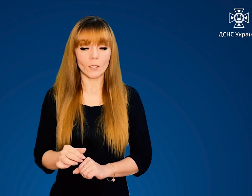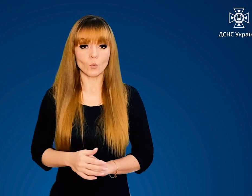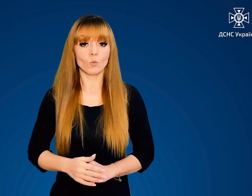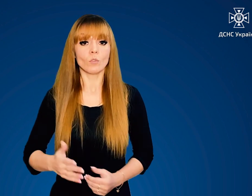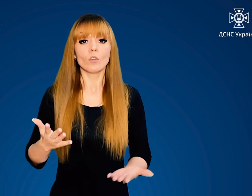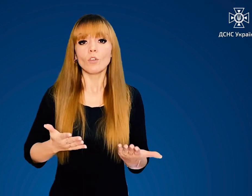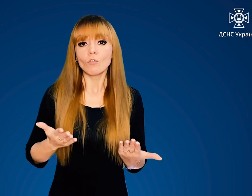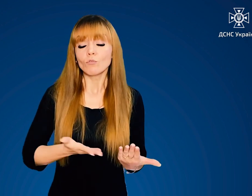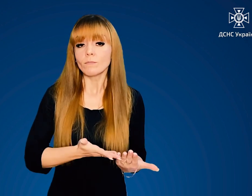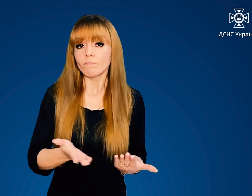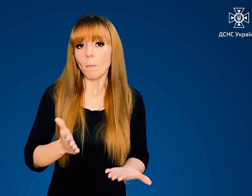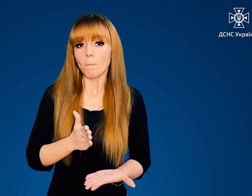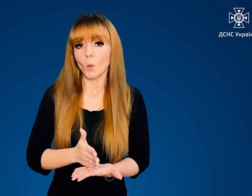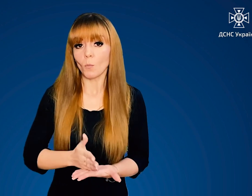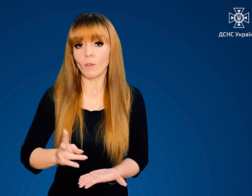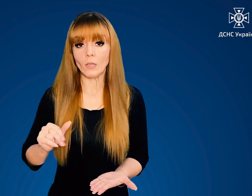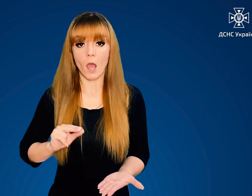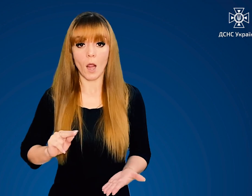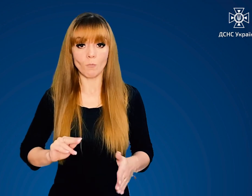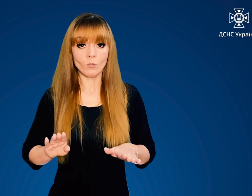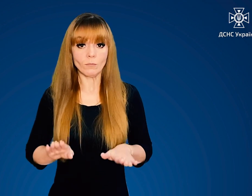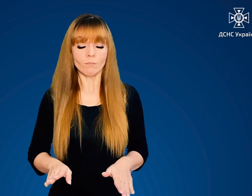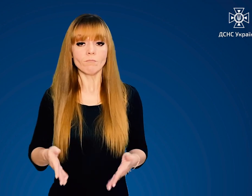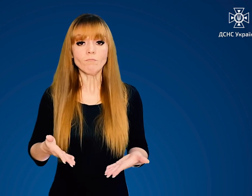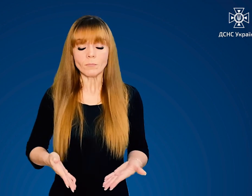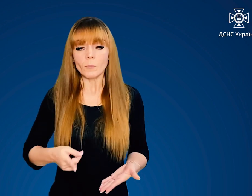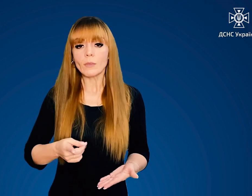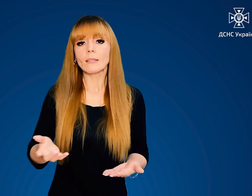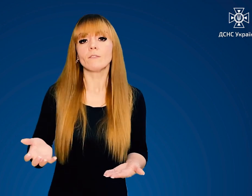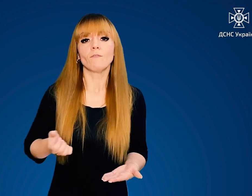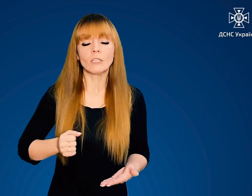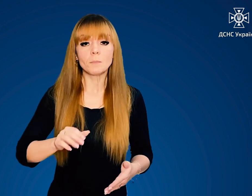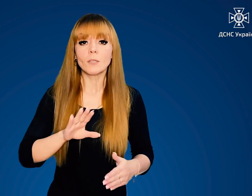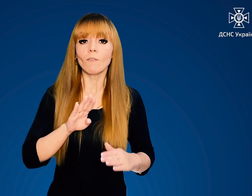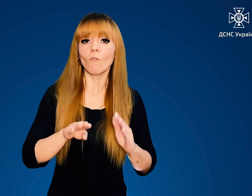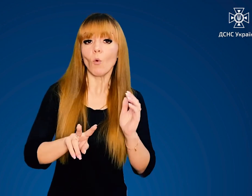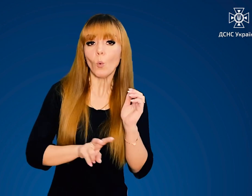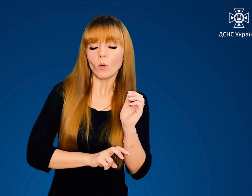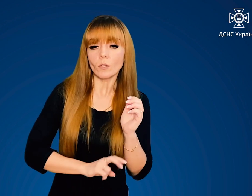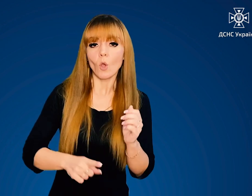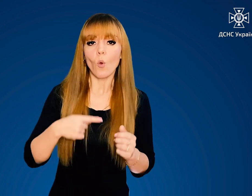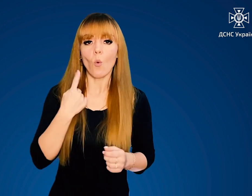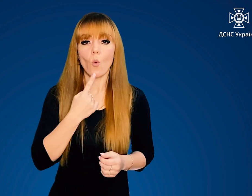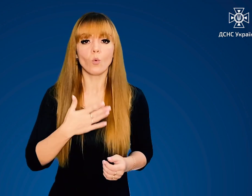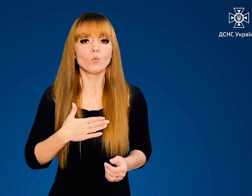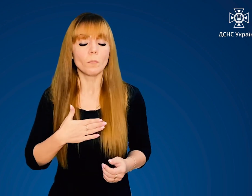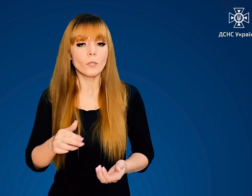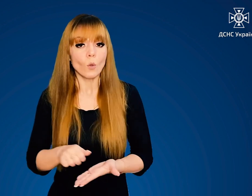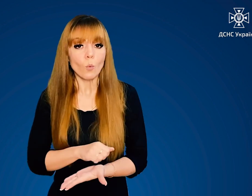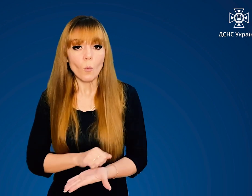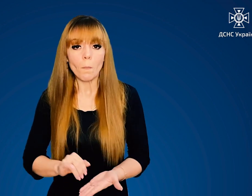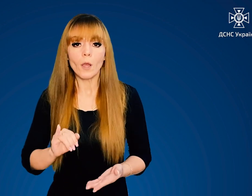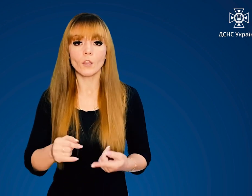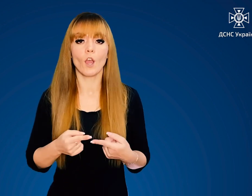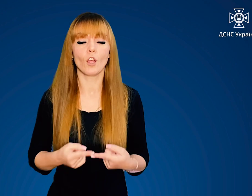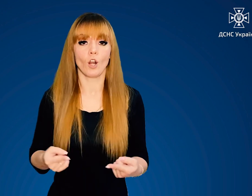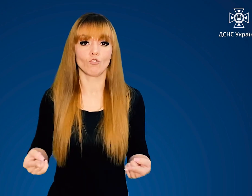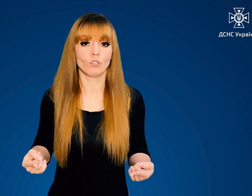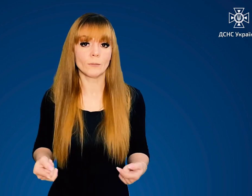захисту. Якщо ви перебуваєте на робочому місті, візьміть до укриття особисті документи та